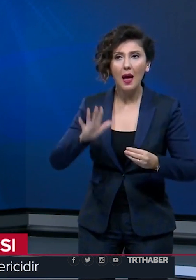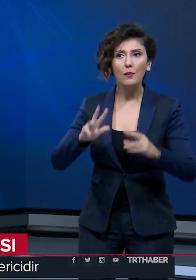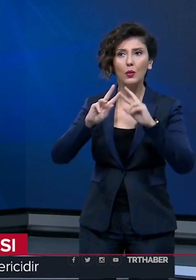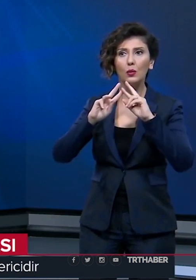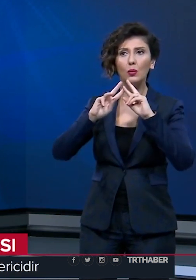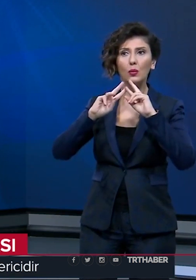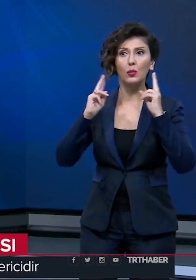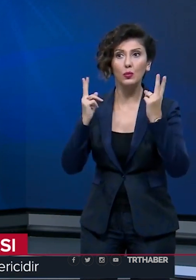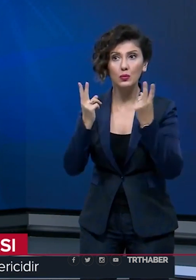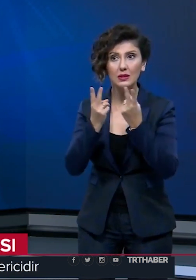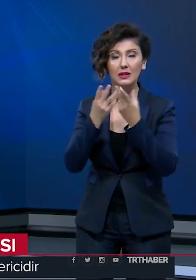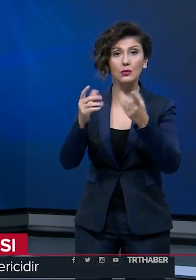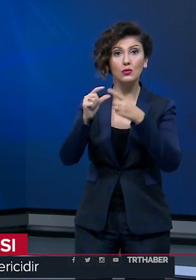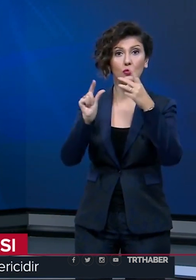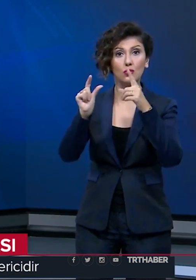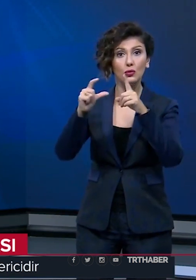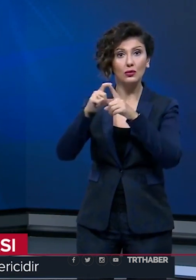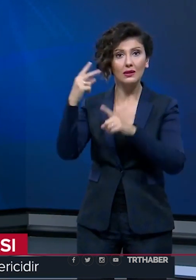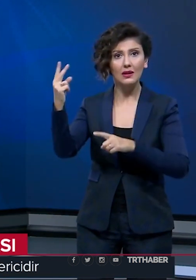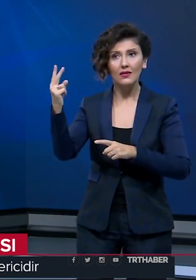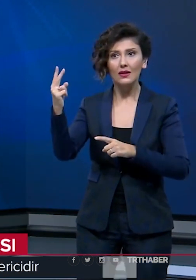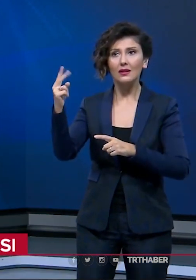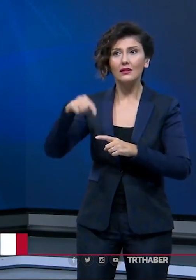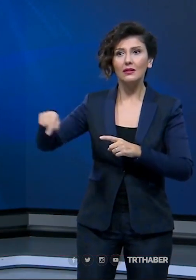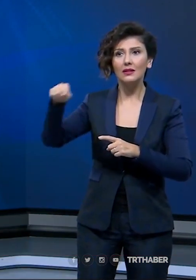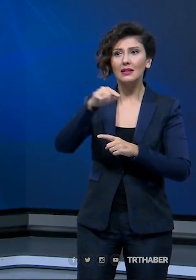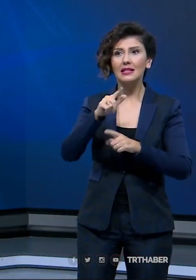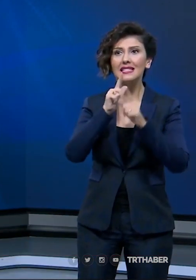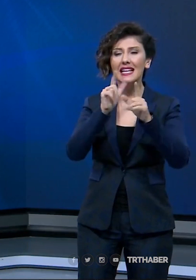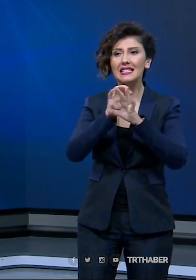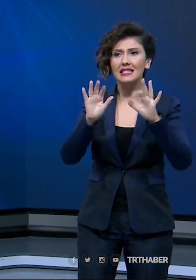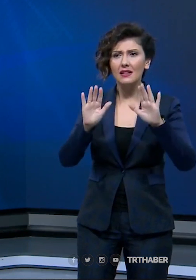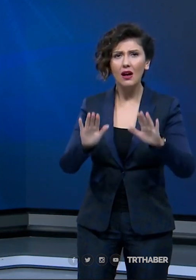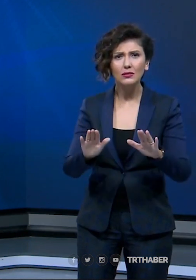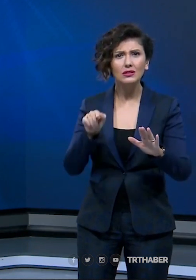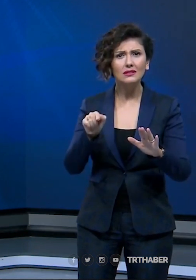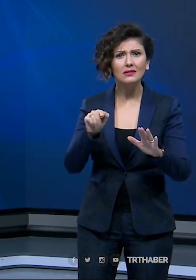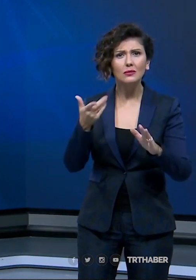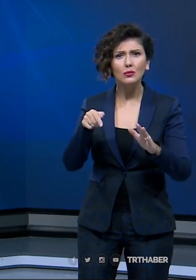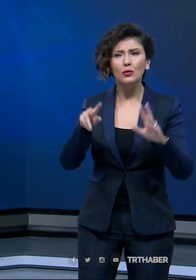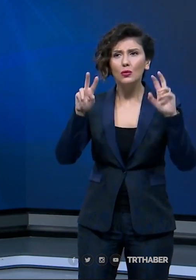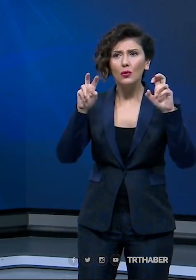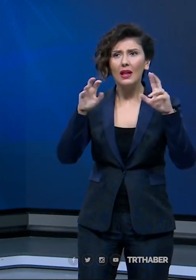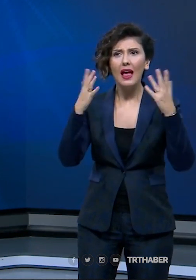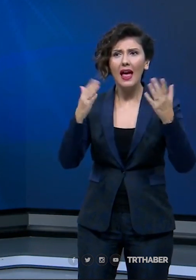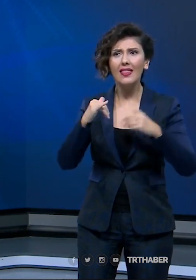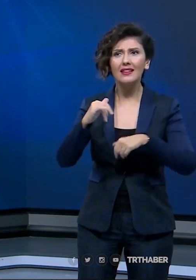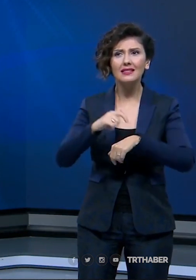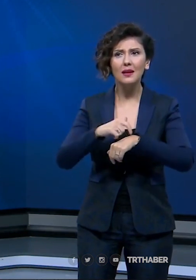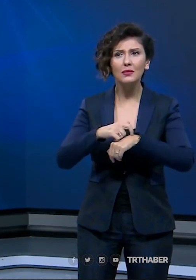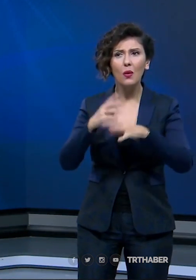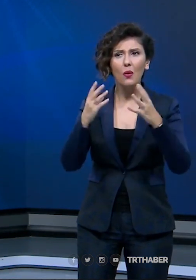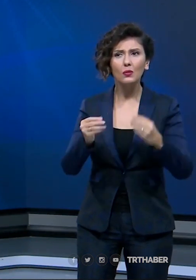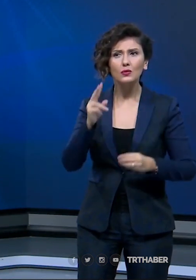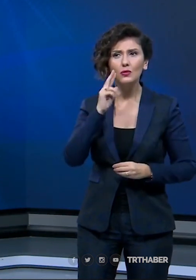toplum hem de Suud tarafı Türkiye'nin taleplerine karşı sessiz kalınmıştır. Umarız bu konuda biz de en kısa zamanda